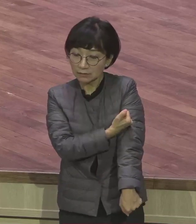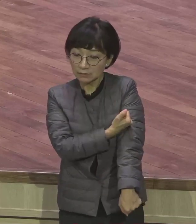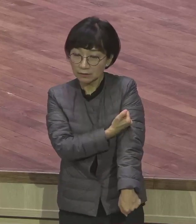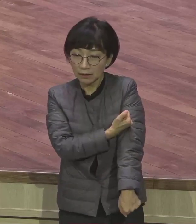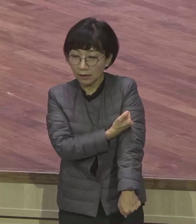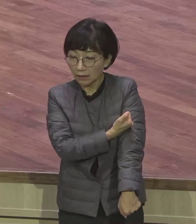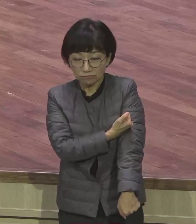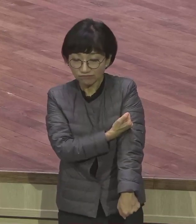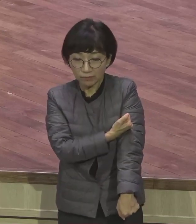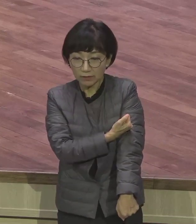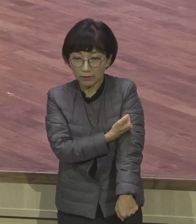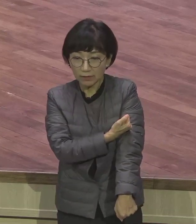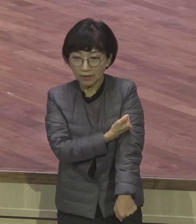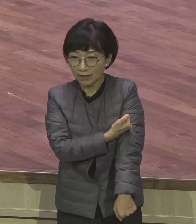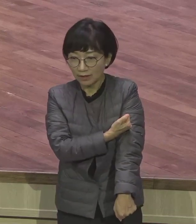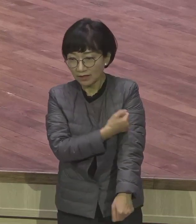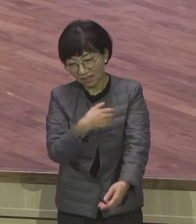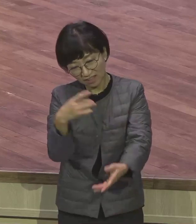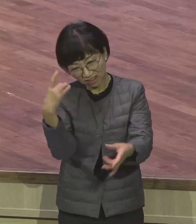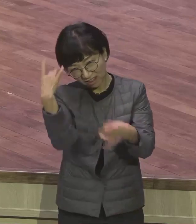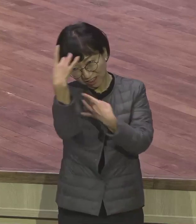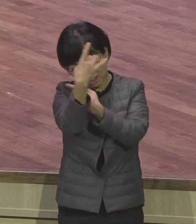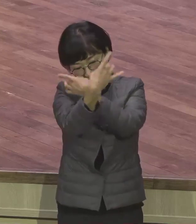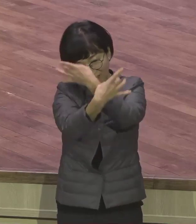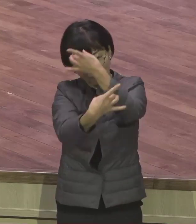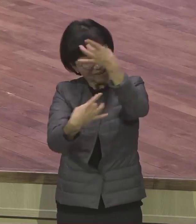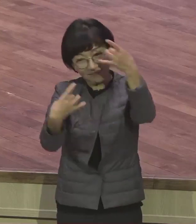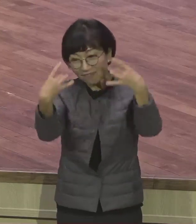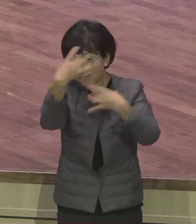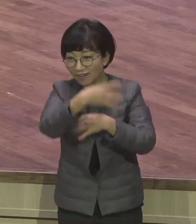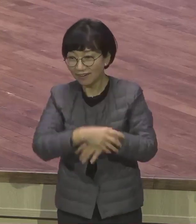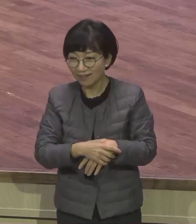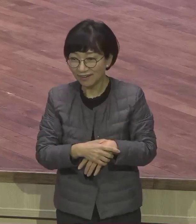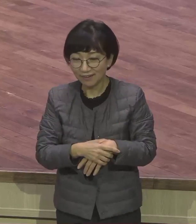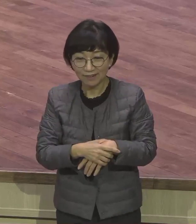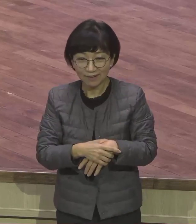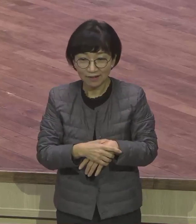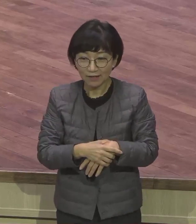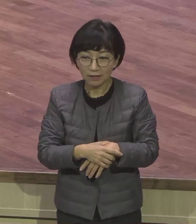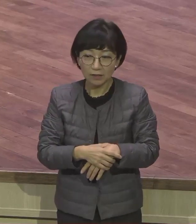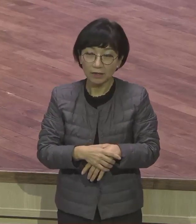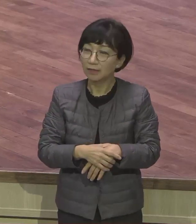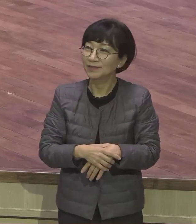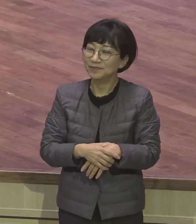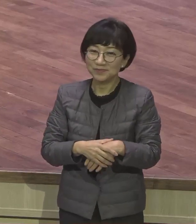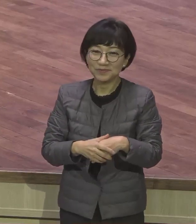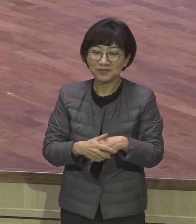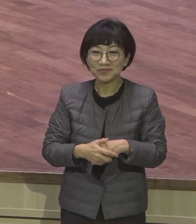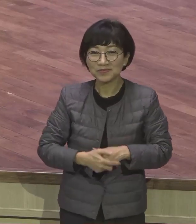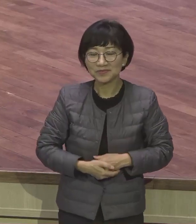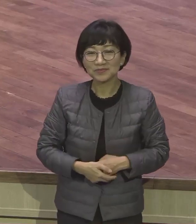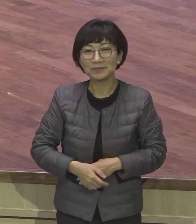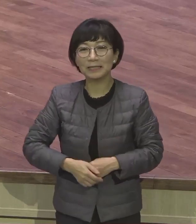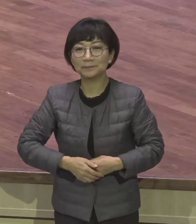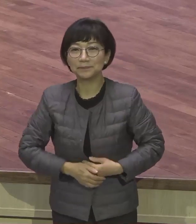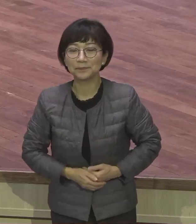모른다니까 가는 게 없다니까 마약에 치하면 붕 떠가야 돼요. 이렇게 같은